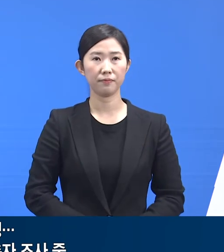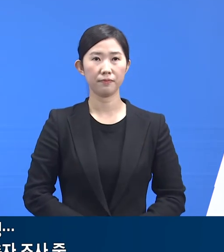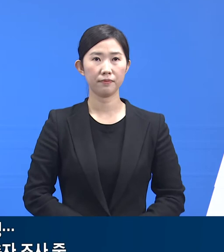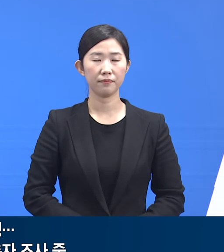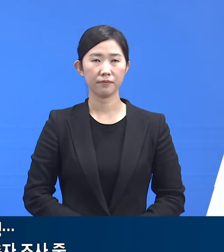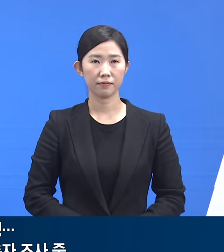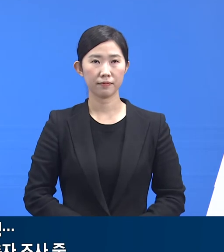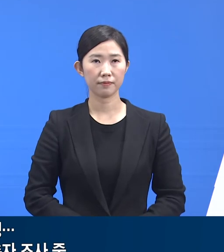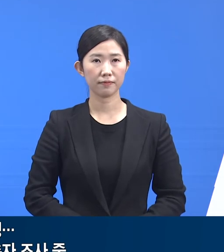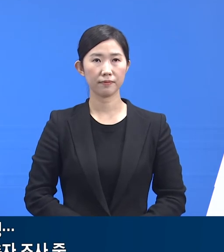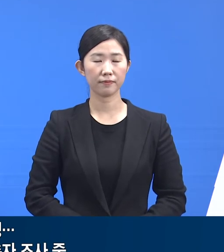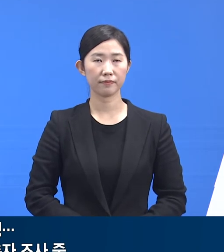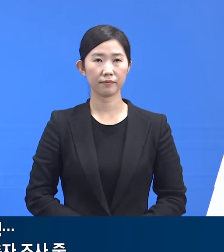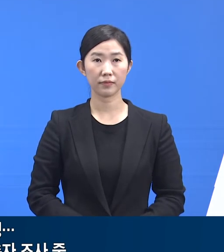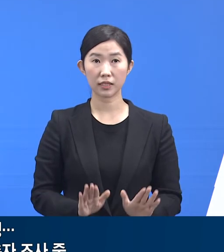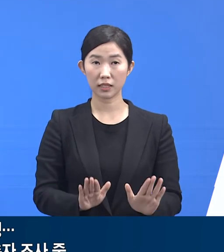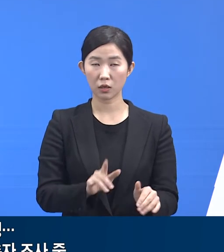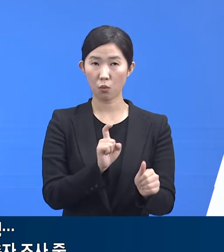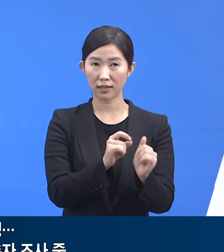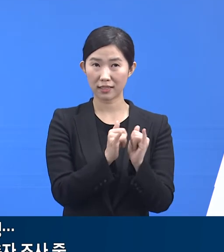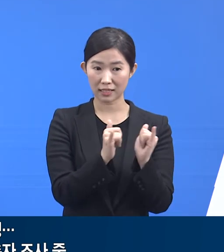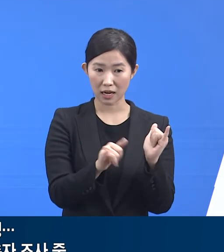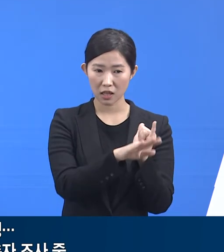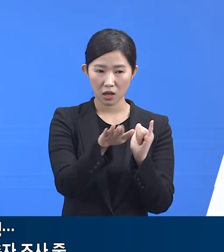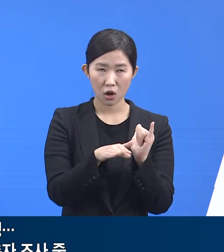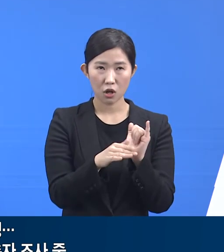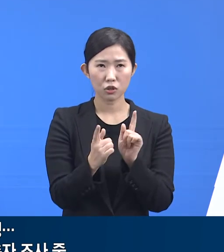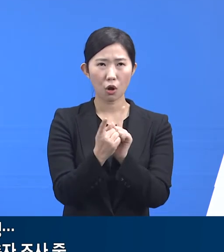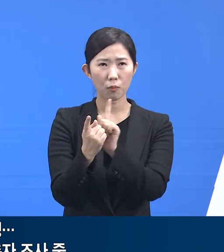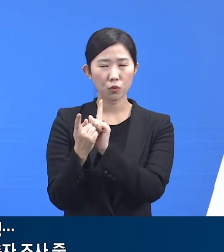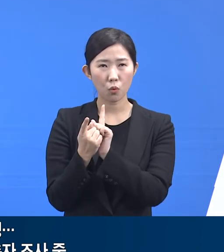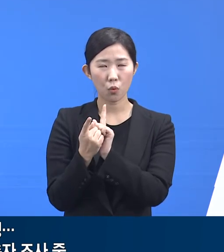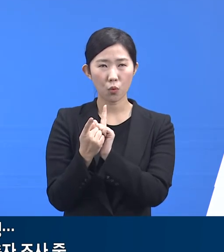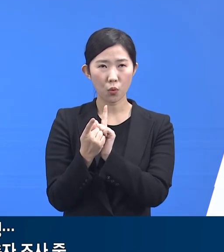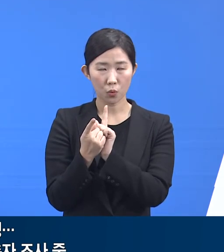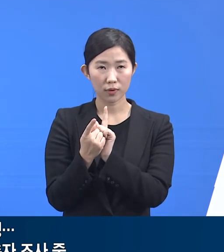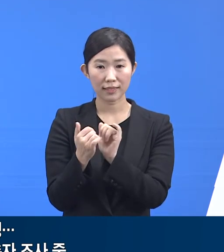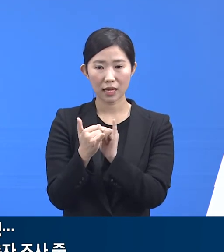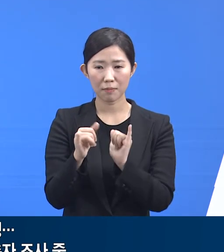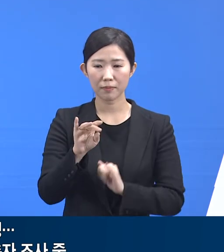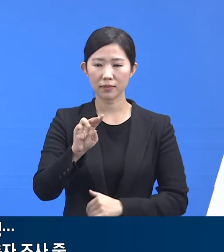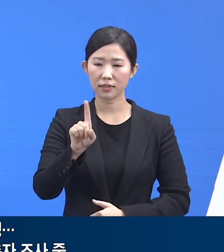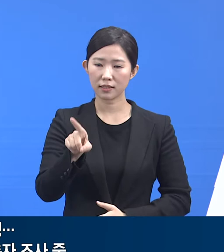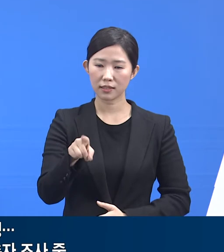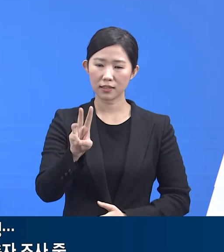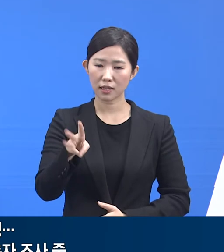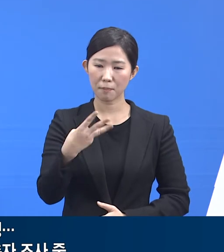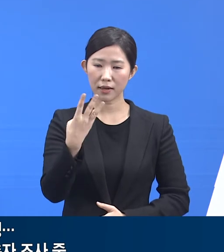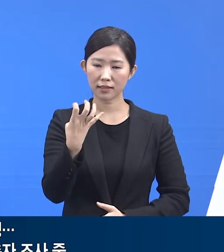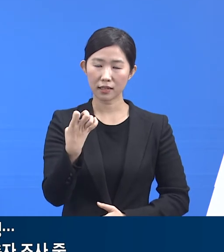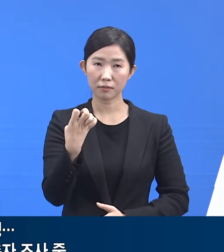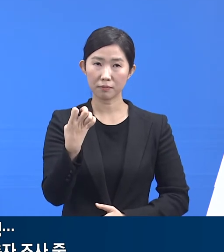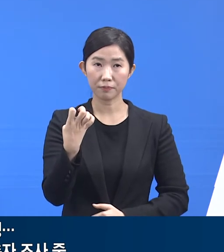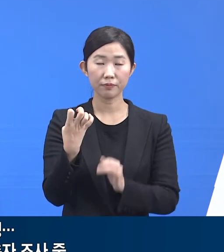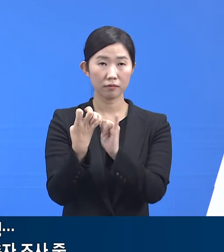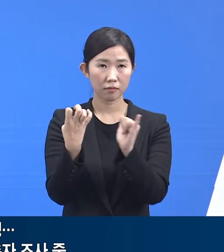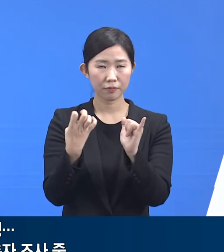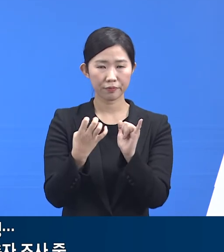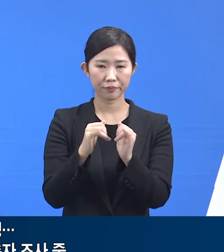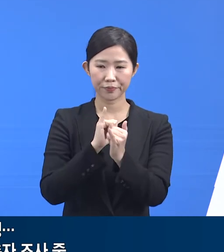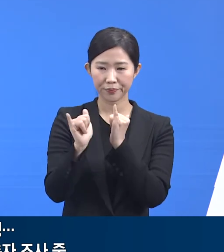현재 확진자들과 접촉한 신도 34명에 대해 개별 연락을 취해 검사 예정이며